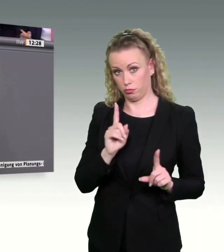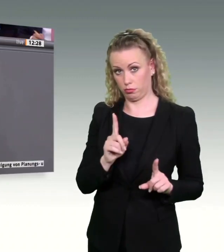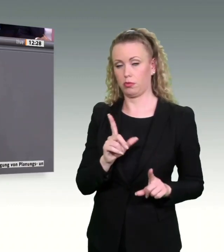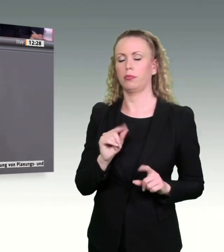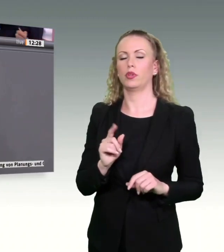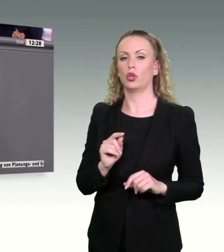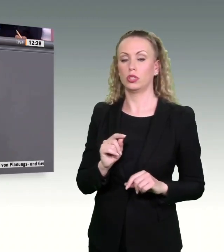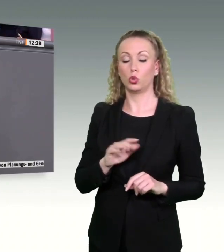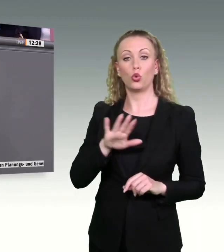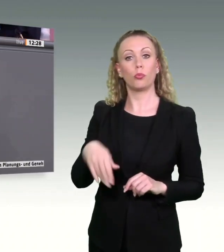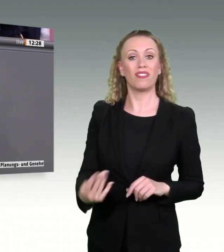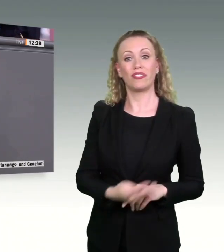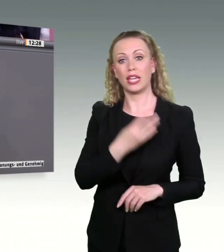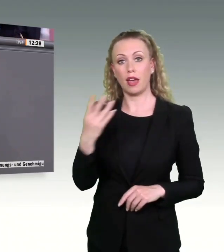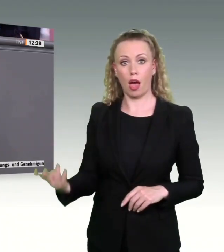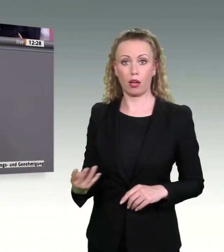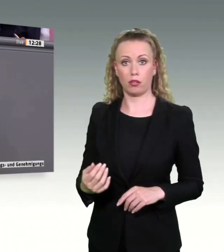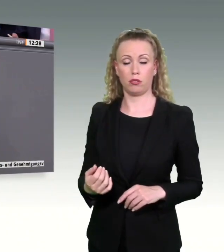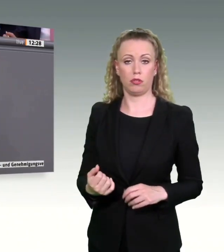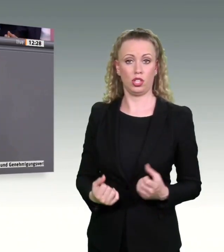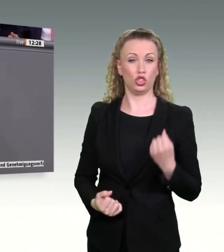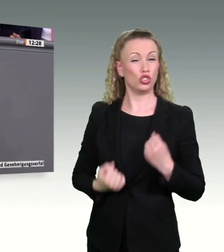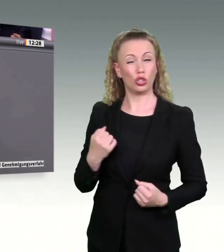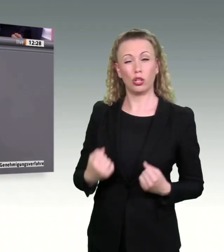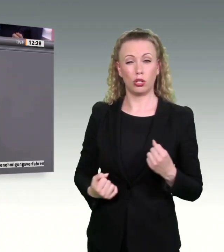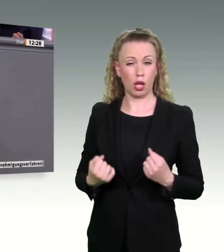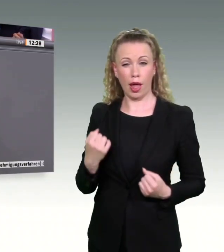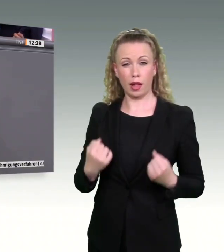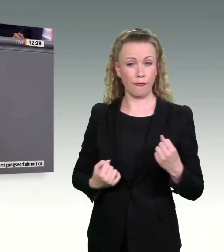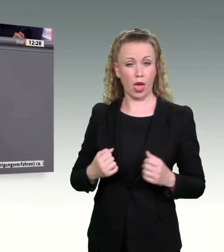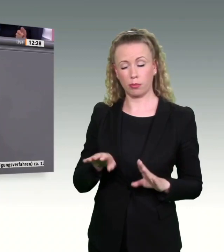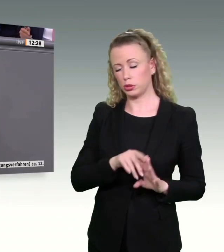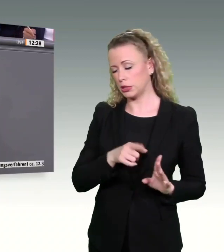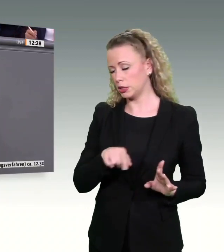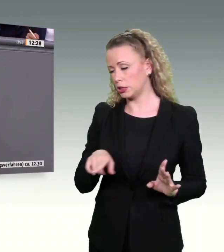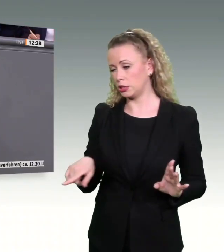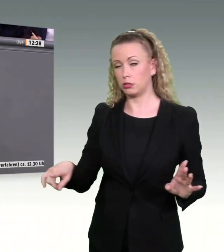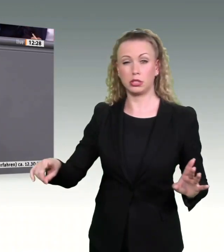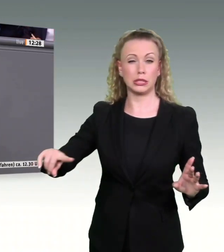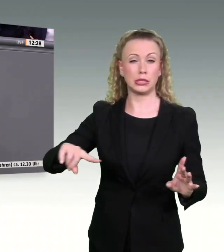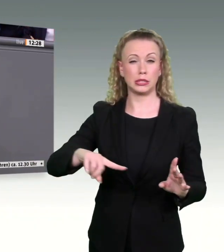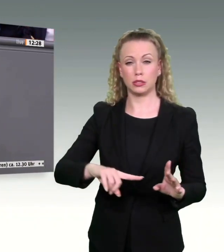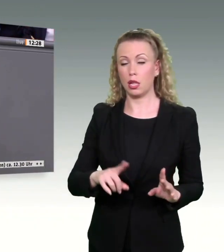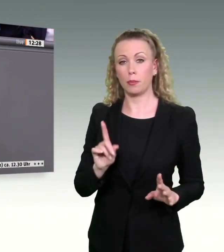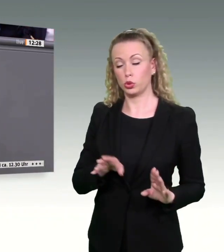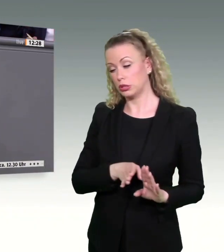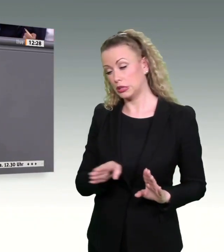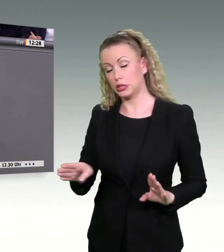Schwerlastverkehr seit mehr als vier Jahren über Riesenumwege geführt werden muss, übrigens mit entsprechender